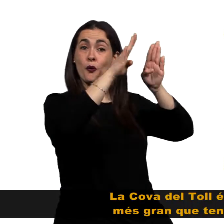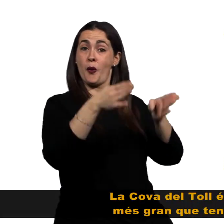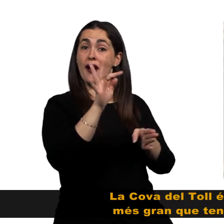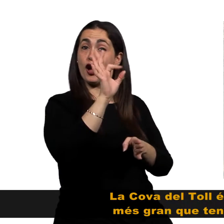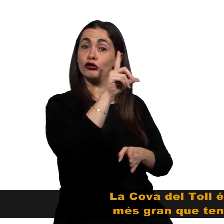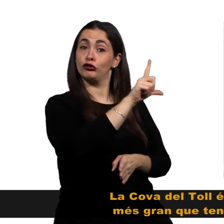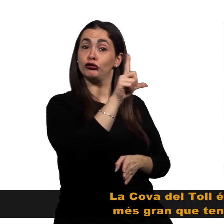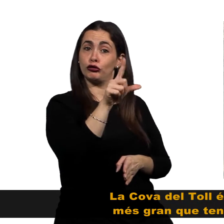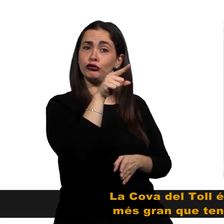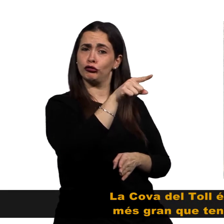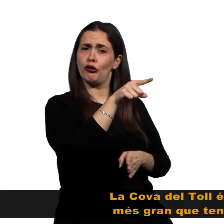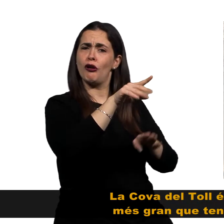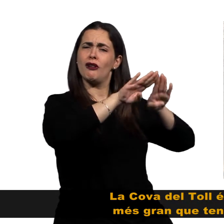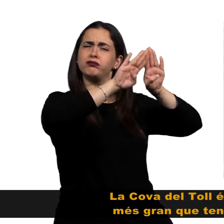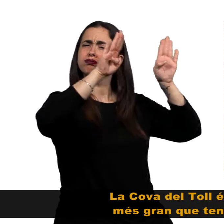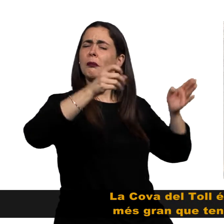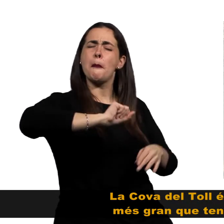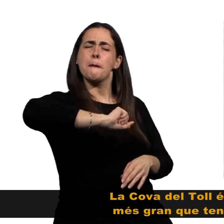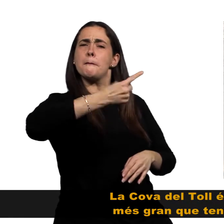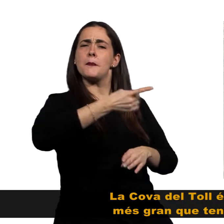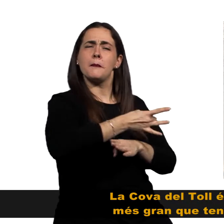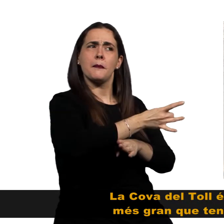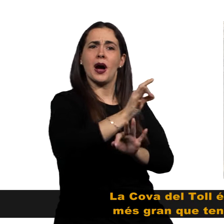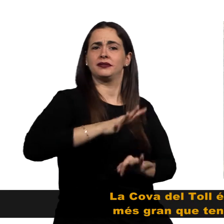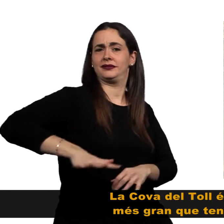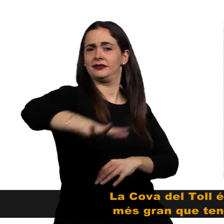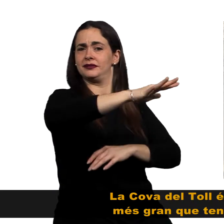La cova del Toi és la cavitat més gran que tenim al parc.